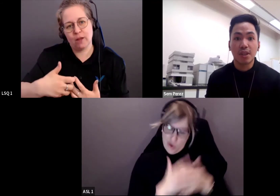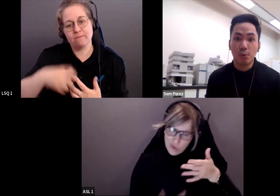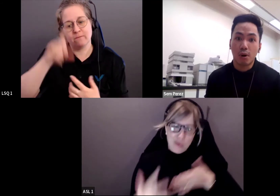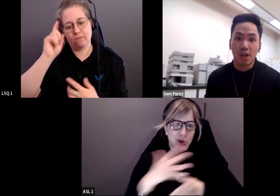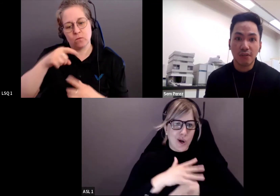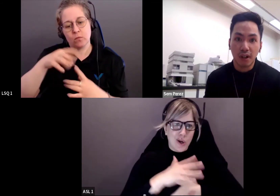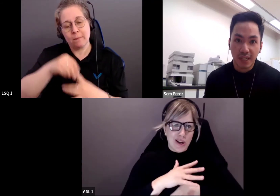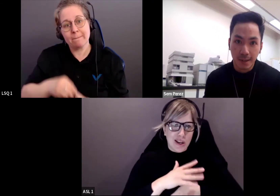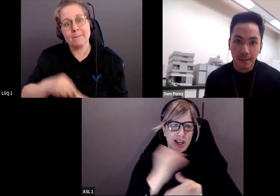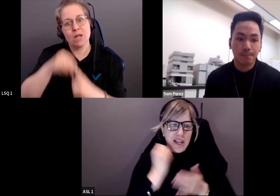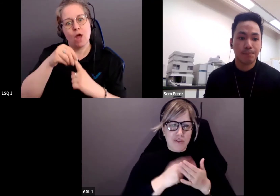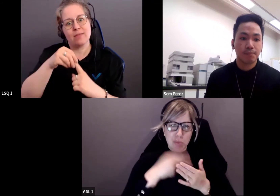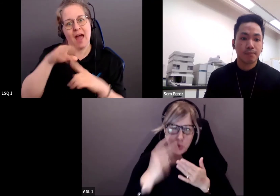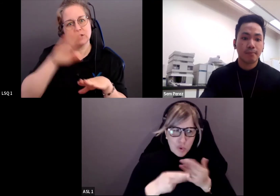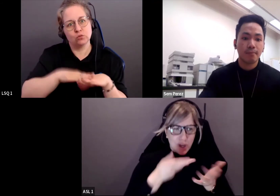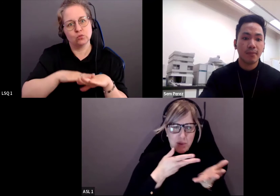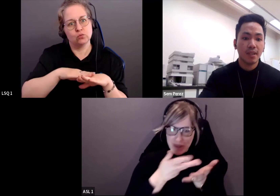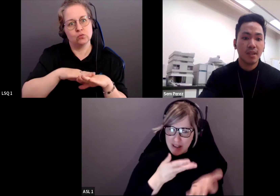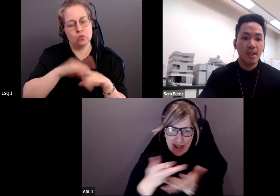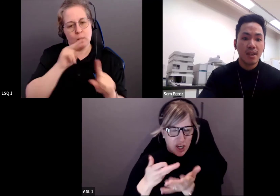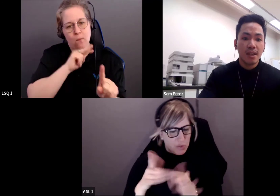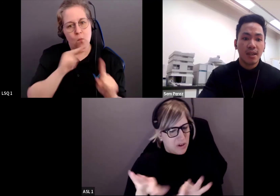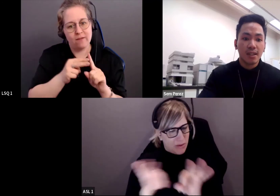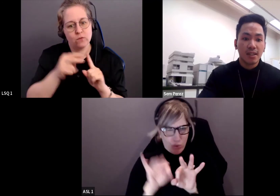dans toute la programmation et l'engagement.